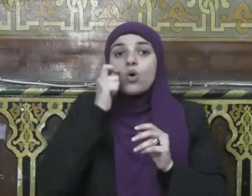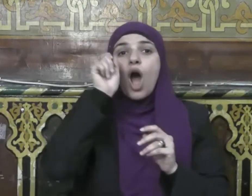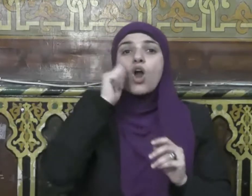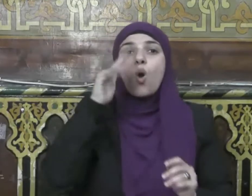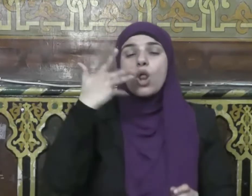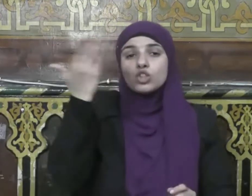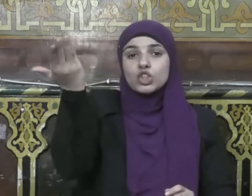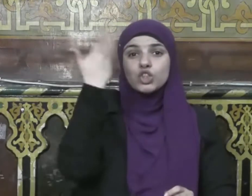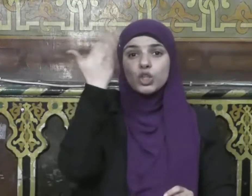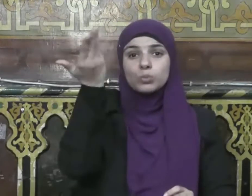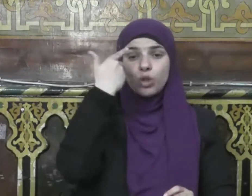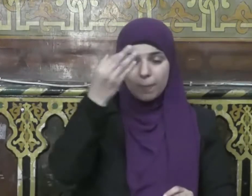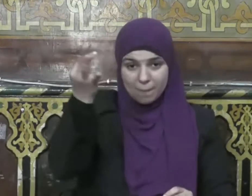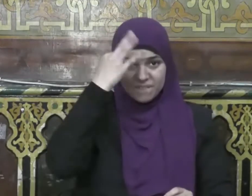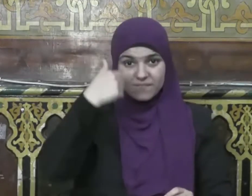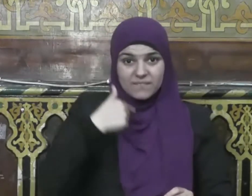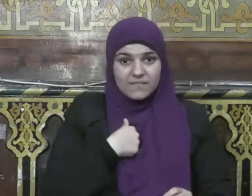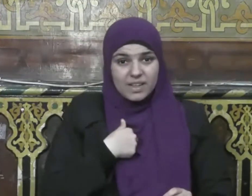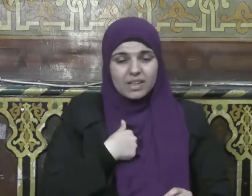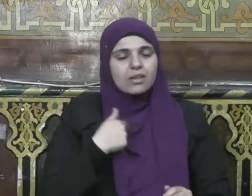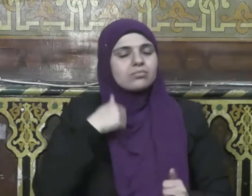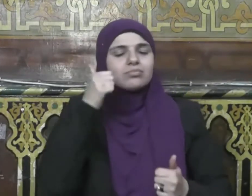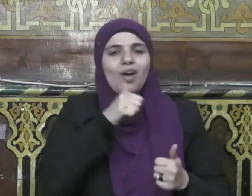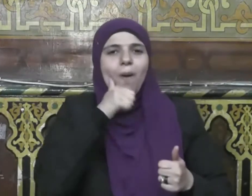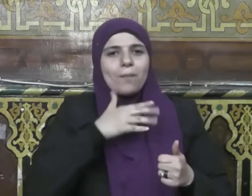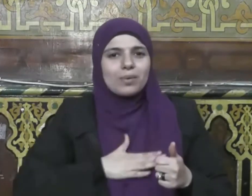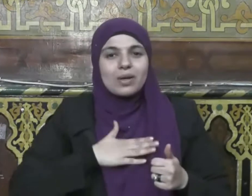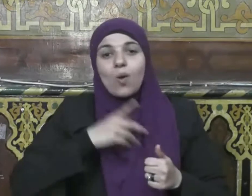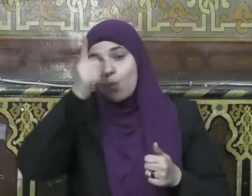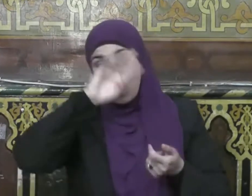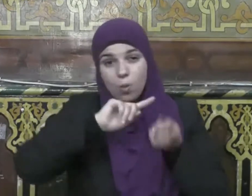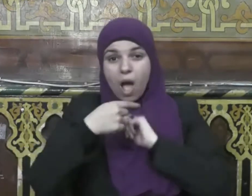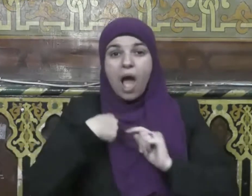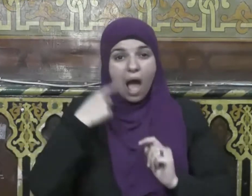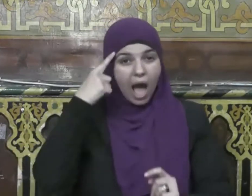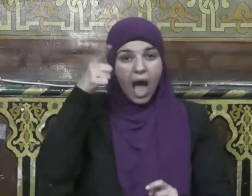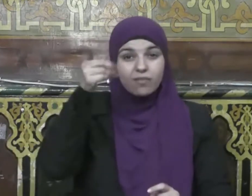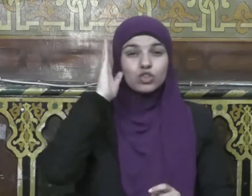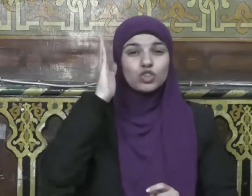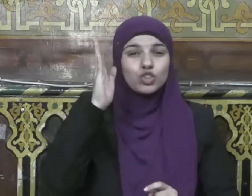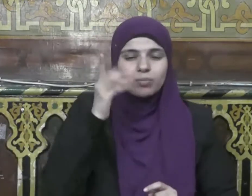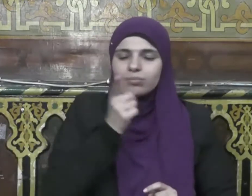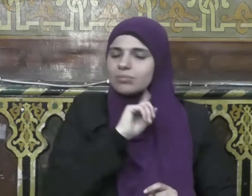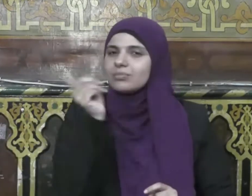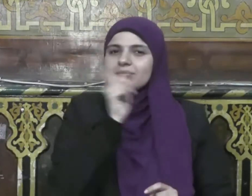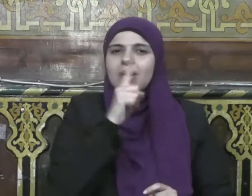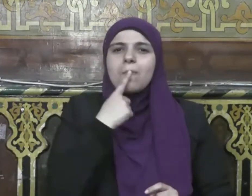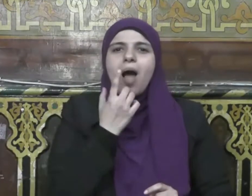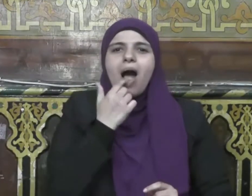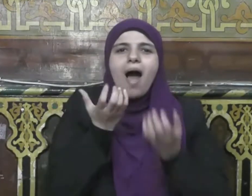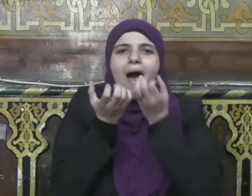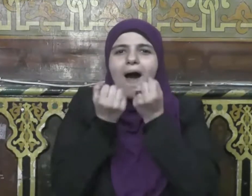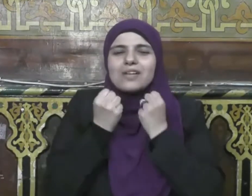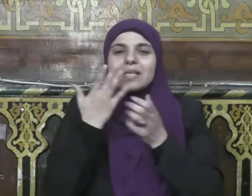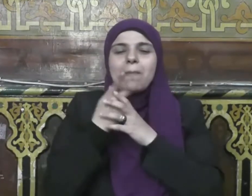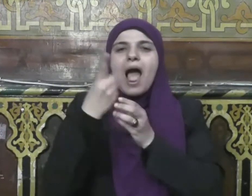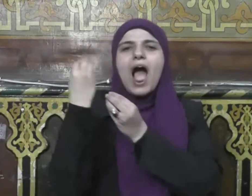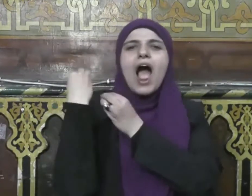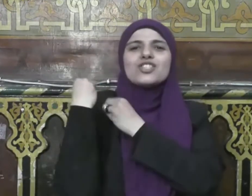فلا تسبه فيكون أجره لك ووزره عليه وما سر